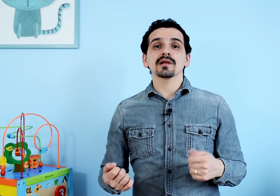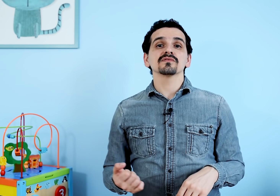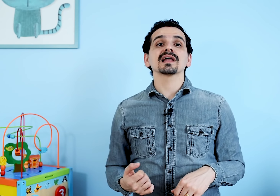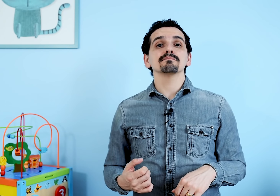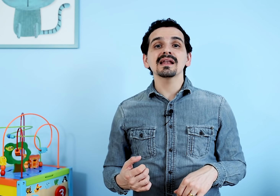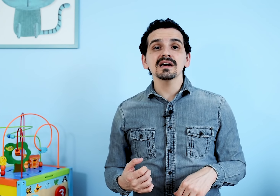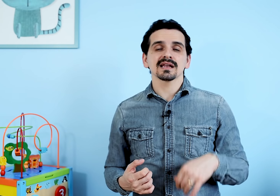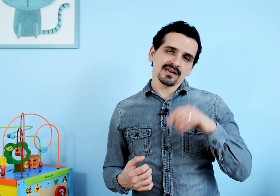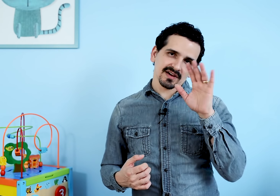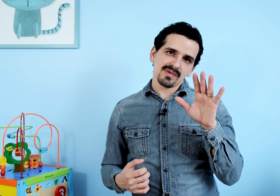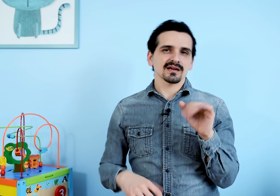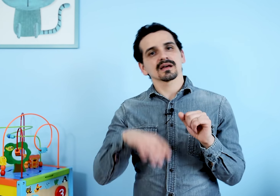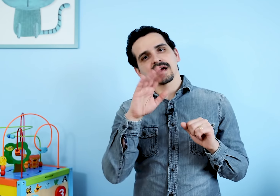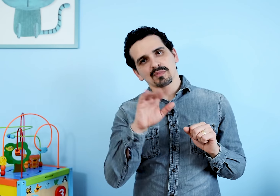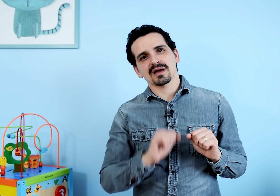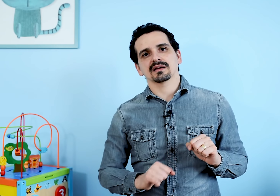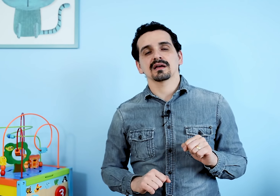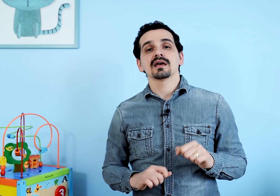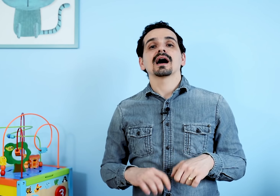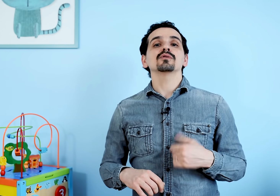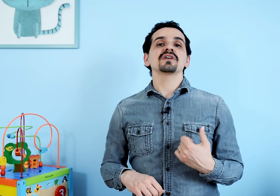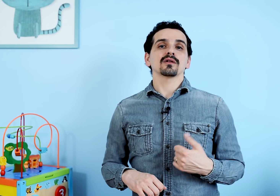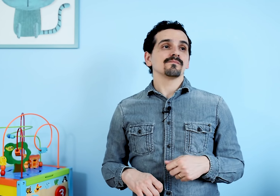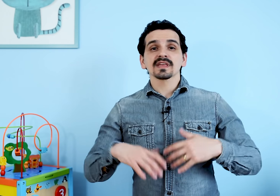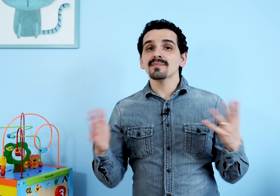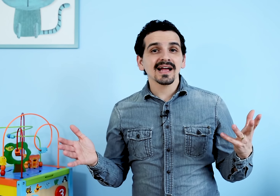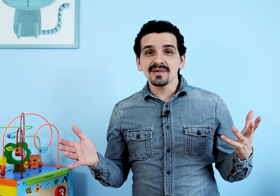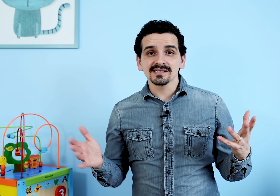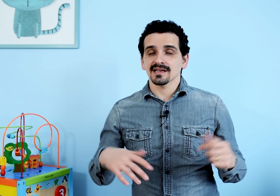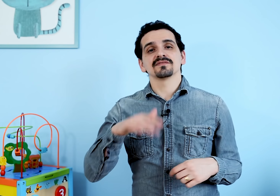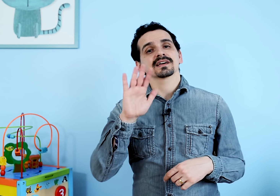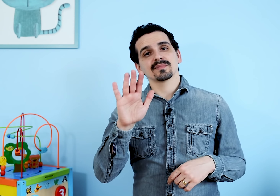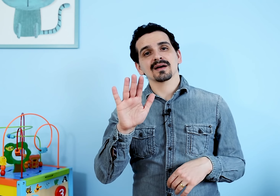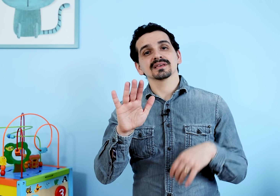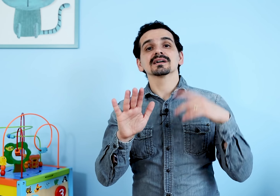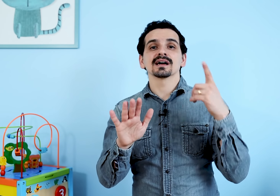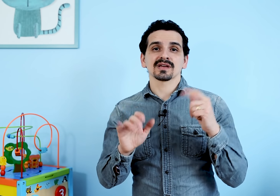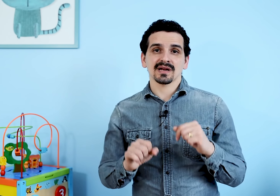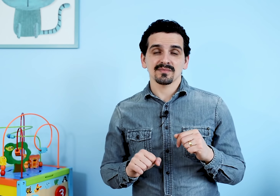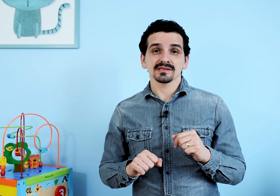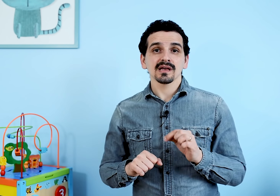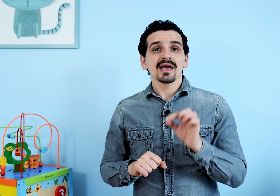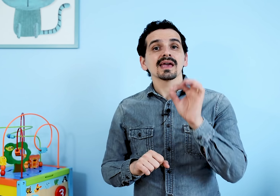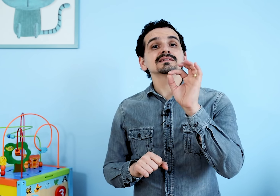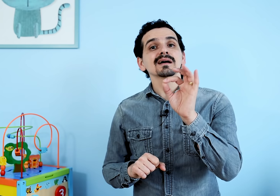falo, fala banana, ele fala banana, ganhou uma banana. Aí eu falo, quebra-cabeça, ele fala quebra-cabeça, ganhou quebra-cabeça. Ele está